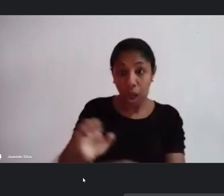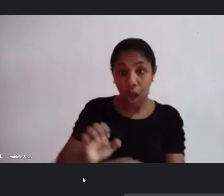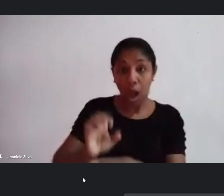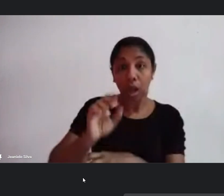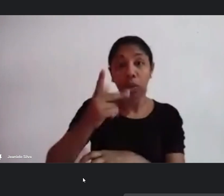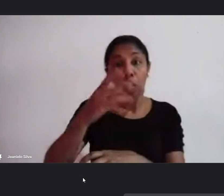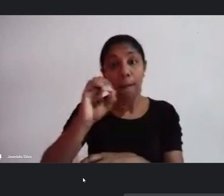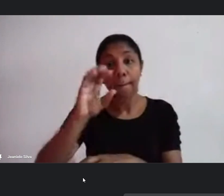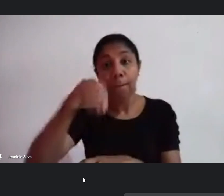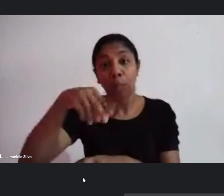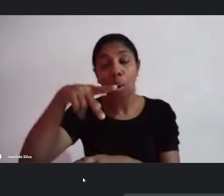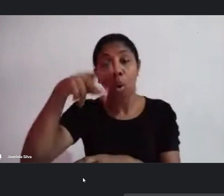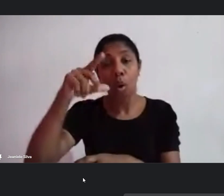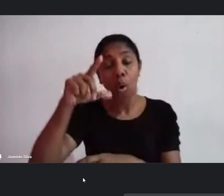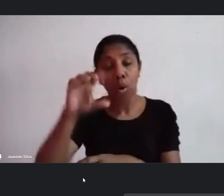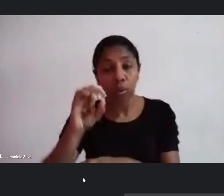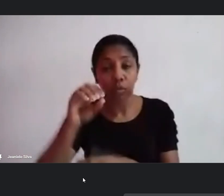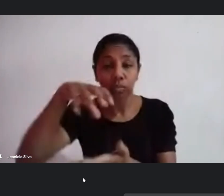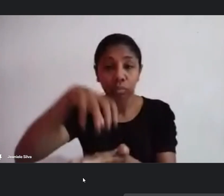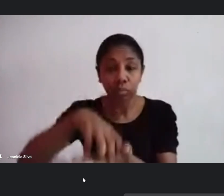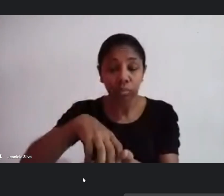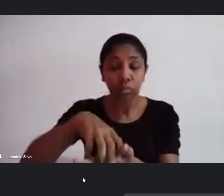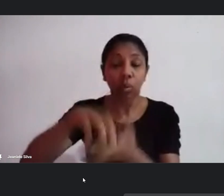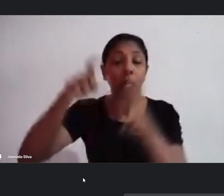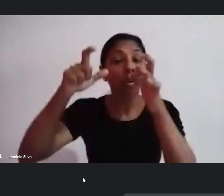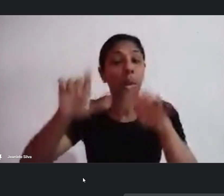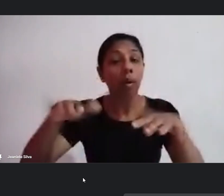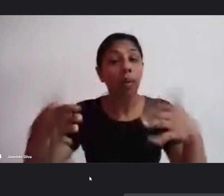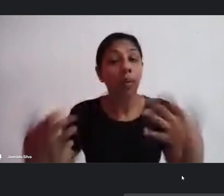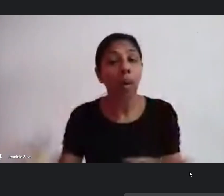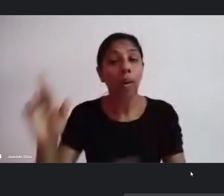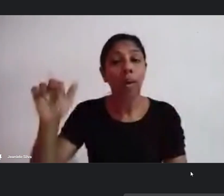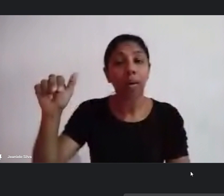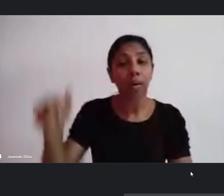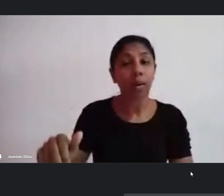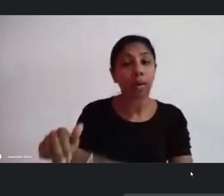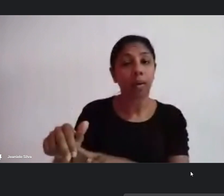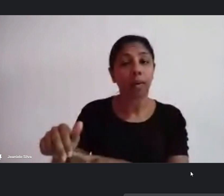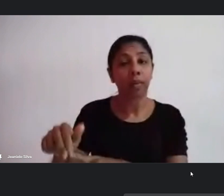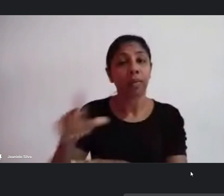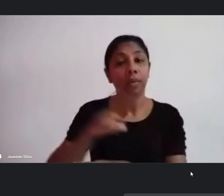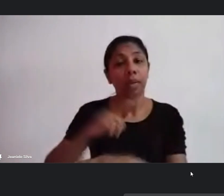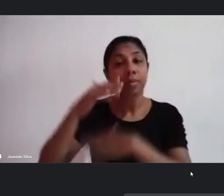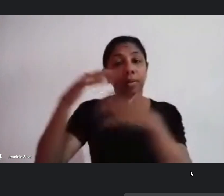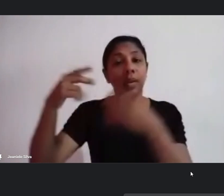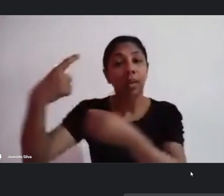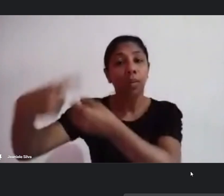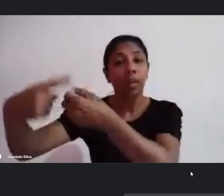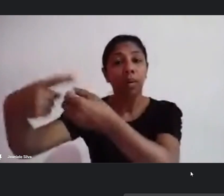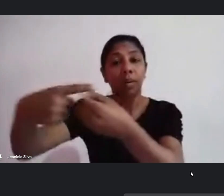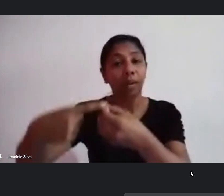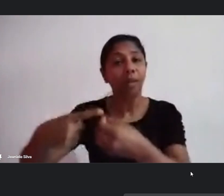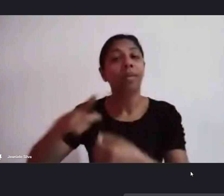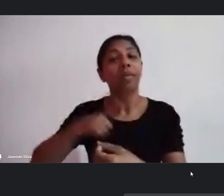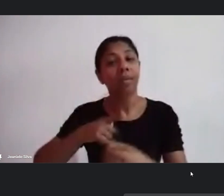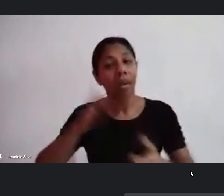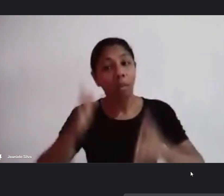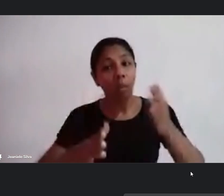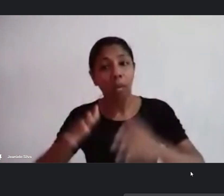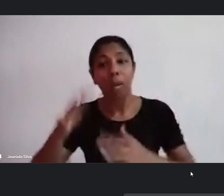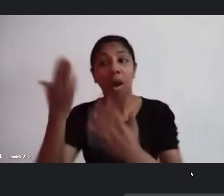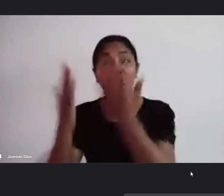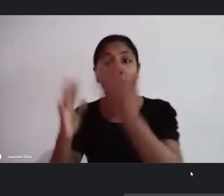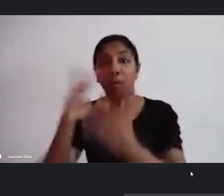lugar do Rio Grande do Norte então a gente está falando de cidades do interior e também tem um movimento carnavalesco de forma muito intensa